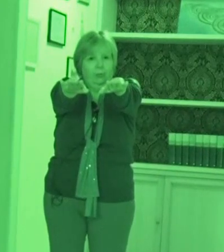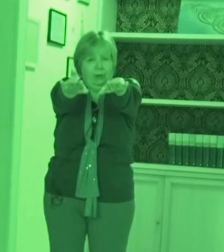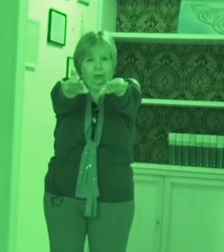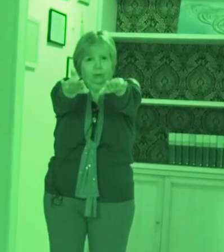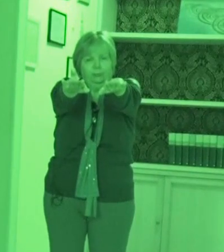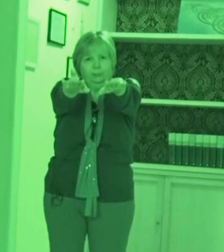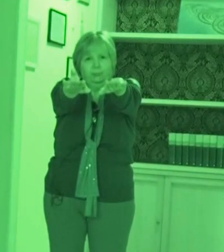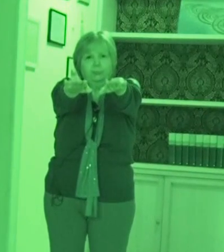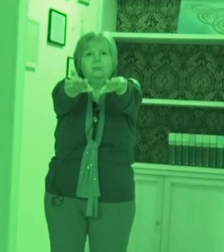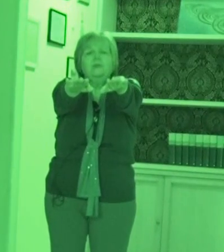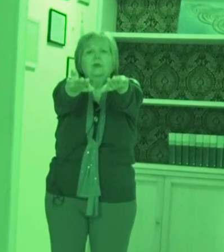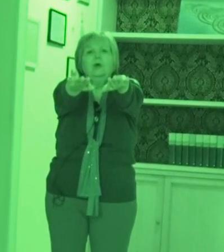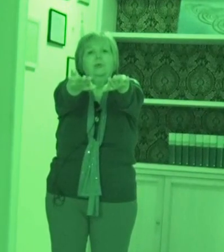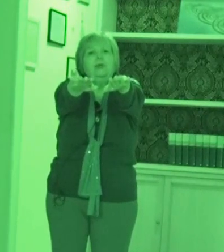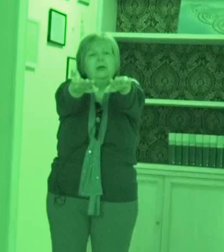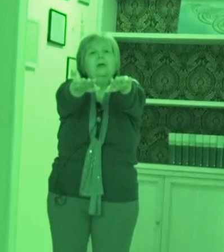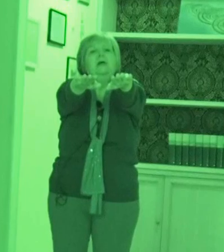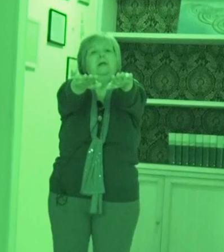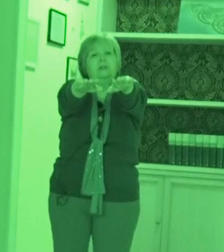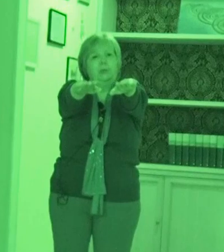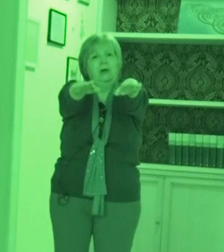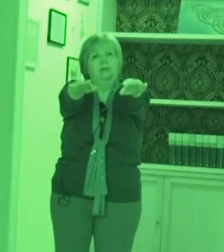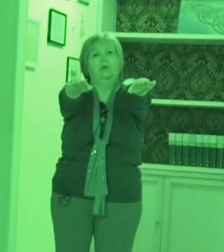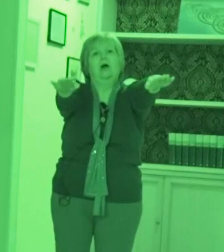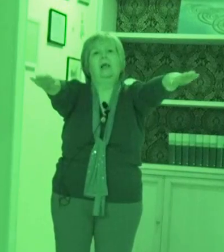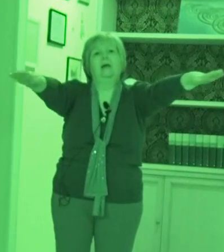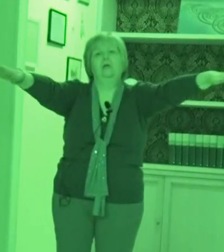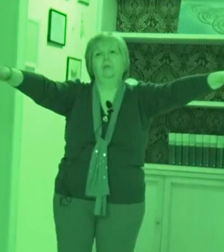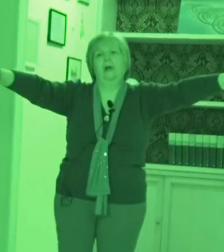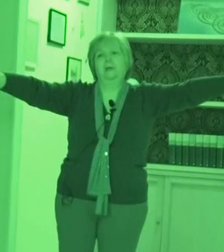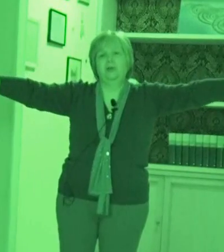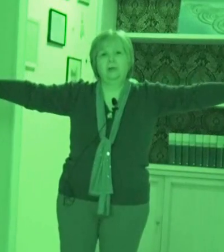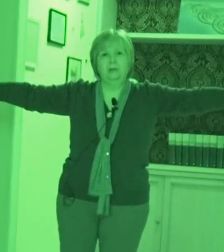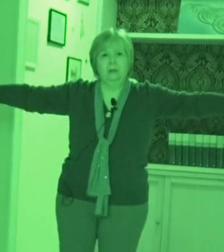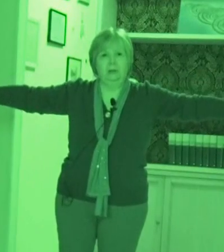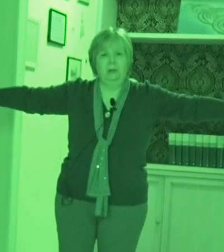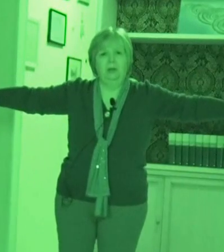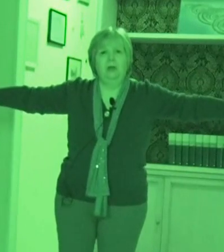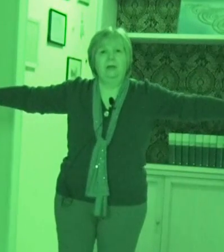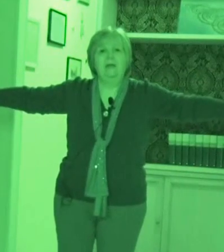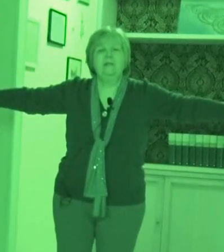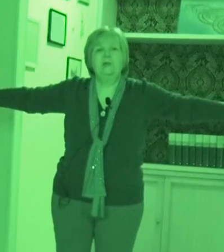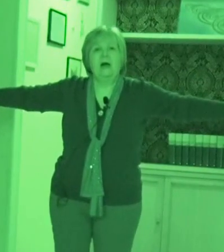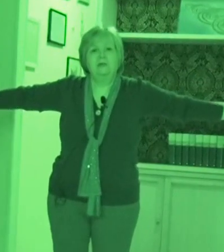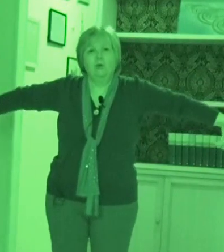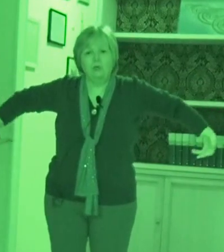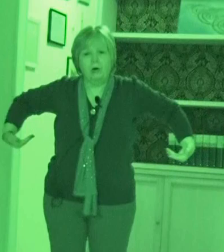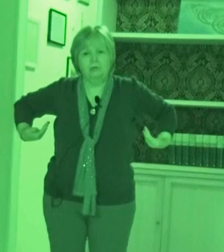braccia. Dopodiché, inspirando, allargo le braccia ed espirando ruoto le